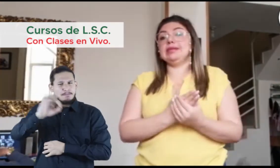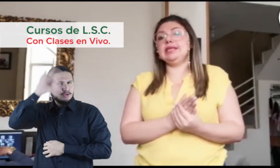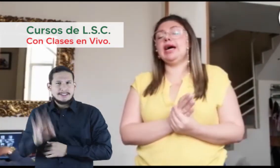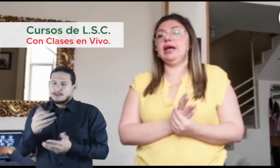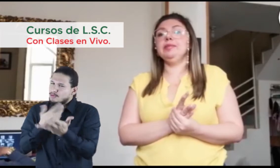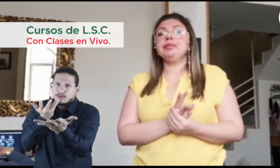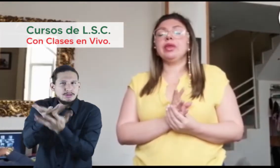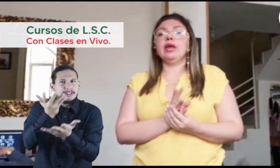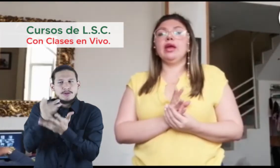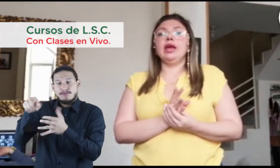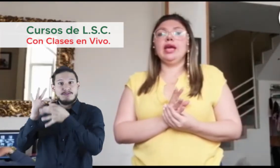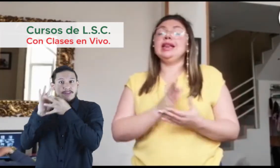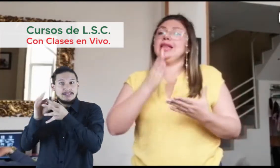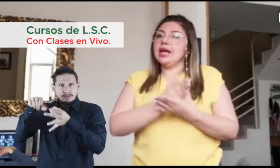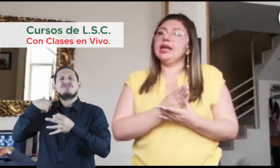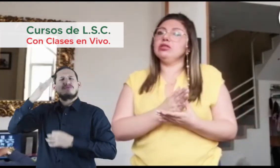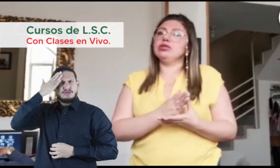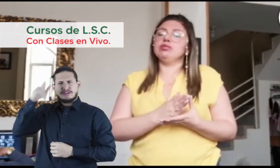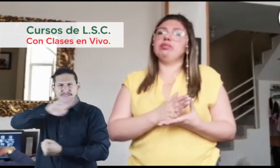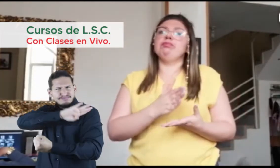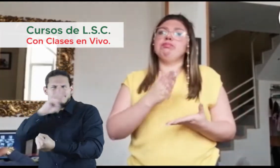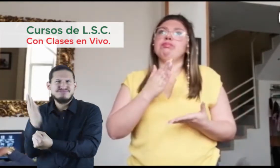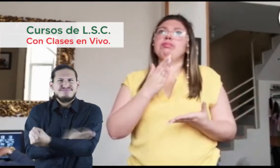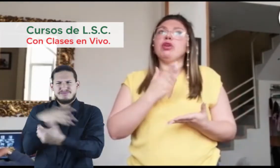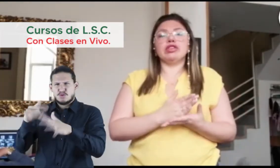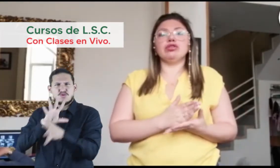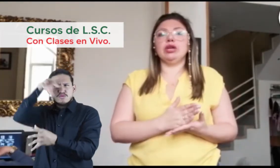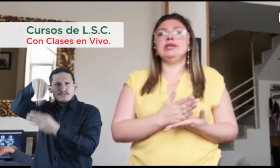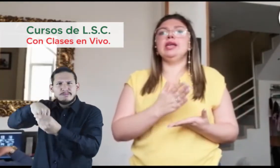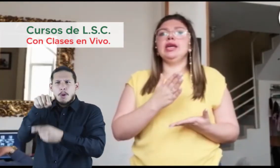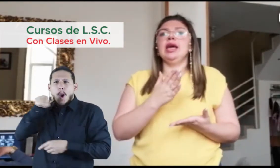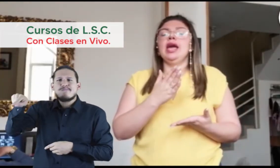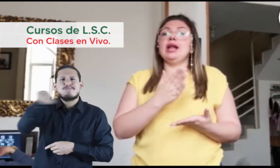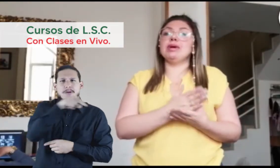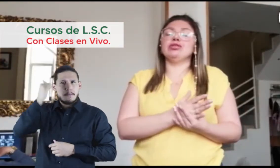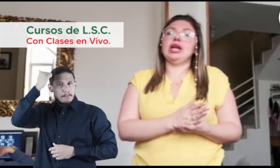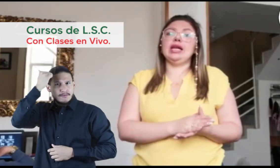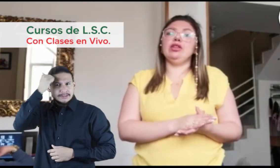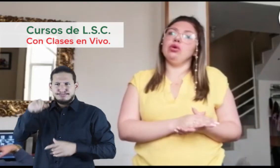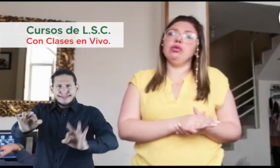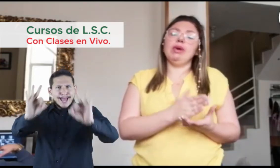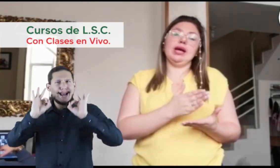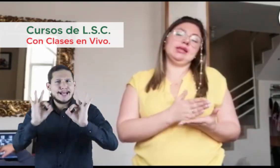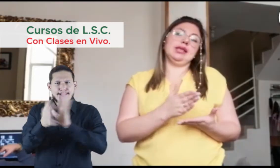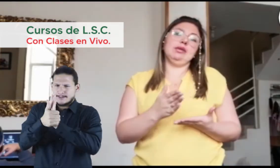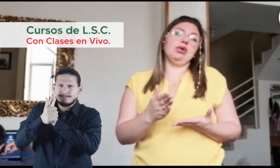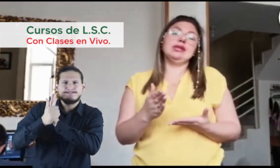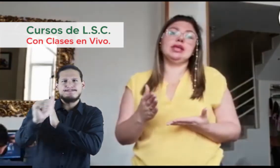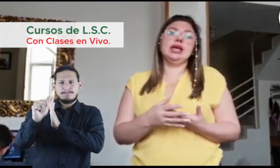capacitada y tiene los profesores y el personal idóneo para este tipo de